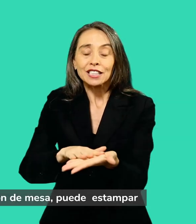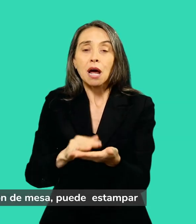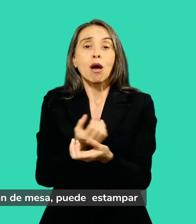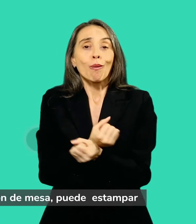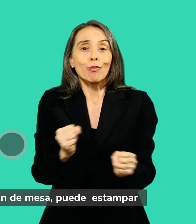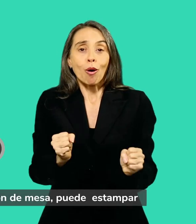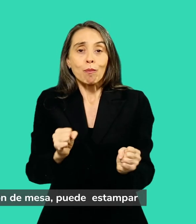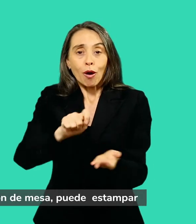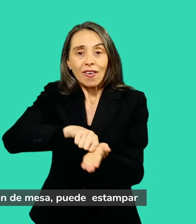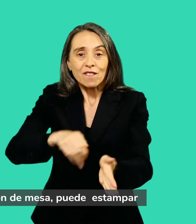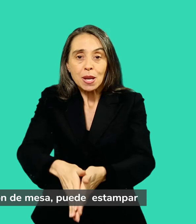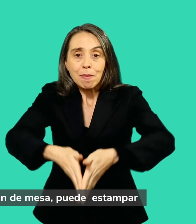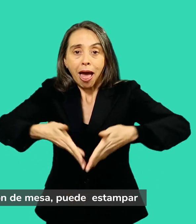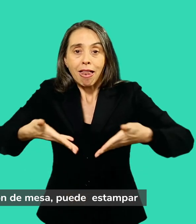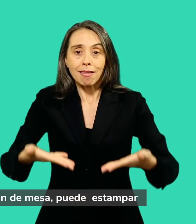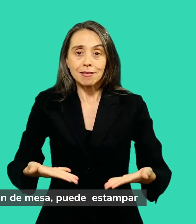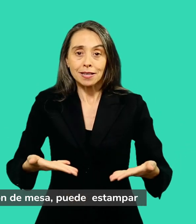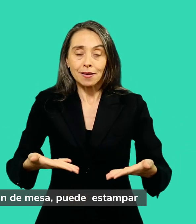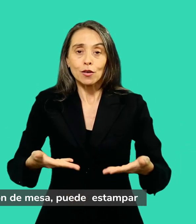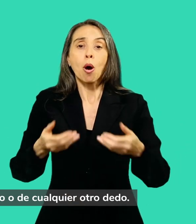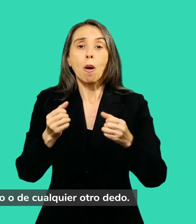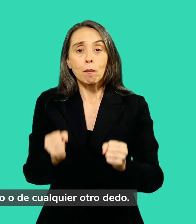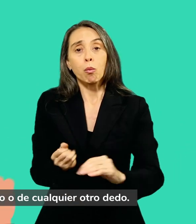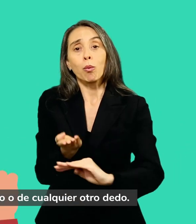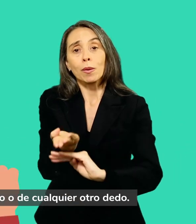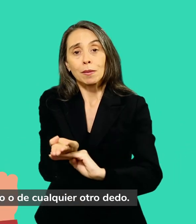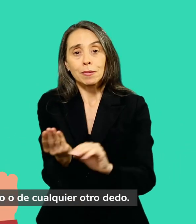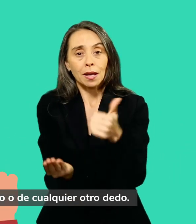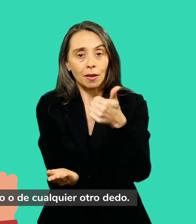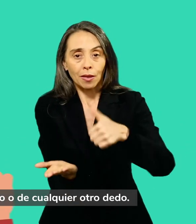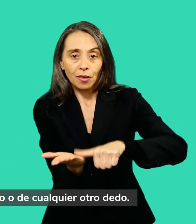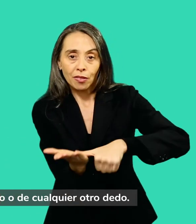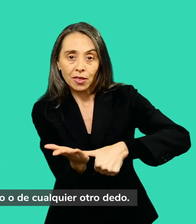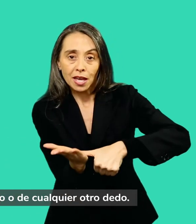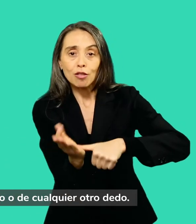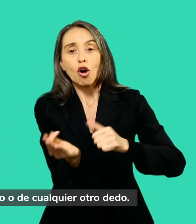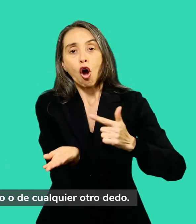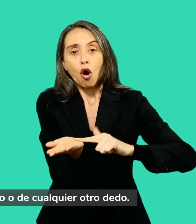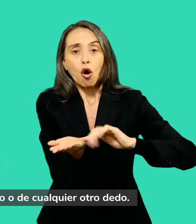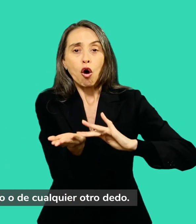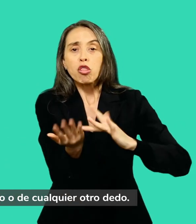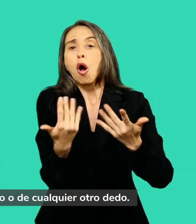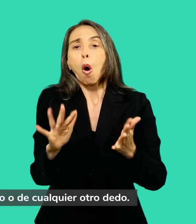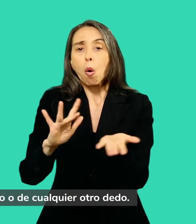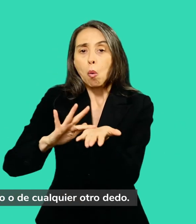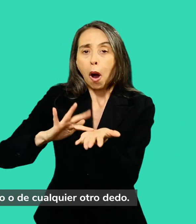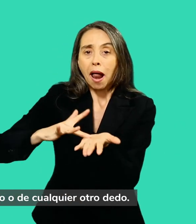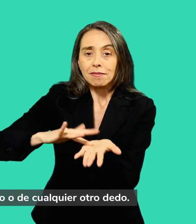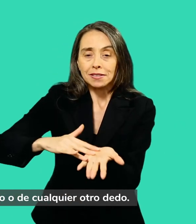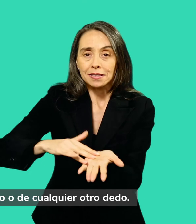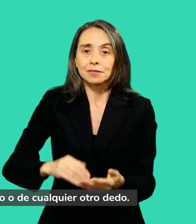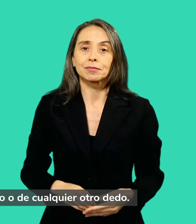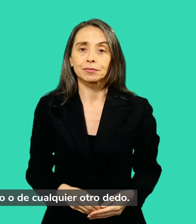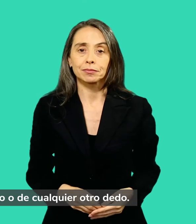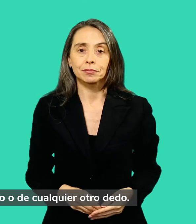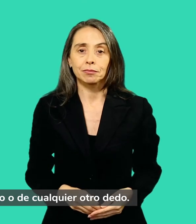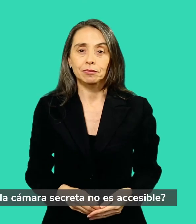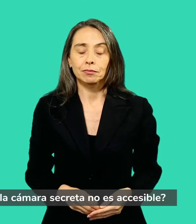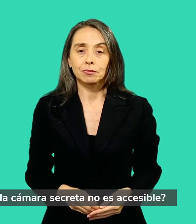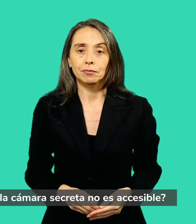firmar el padrón de mesa, puede estampar su huella digital del pulgar derecho o de cualquier otro dedo. ¿Qué pasa